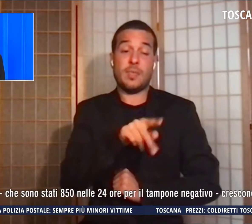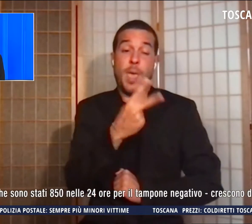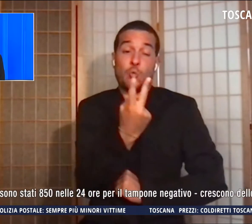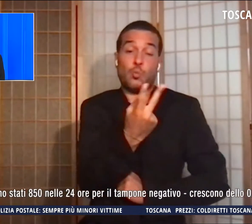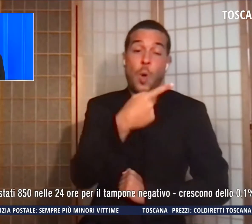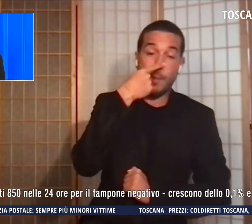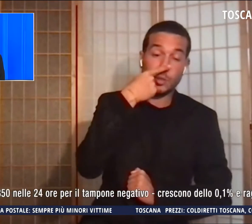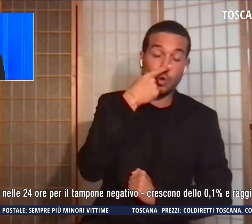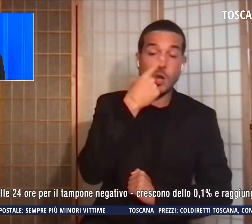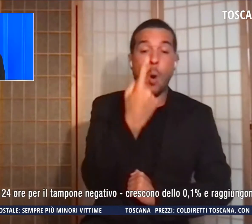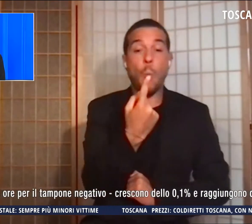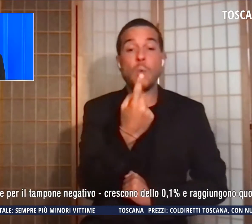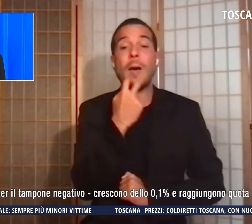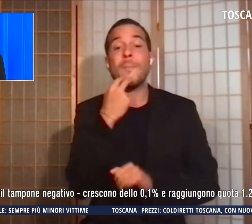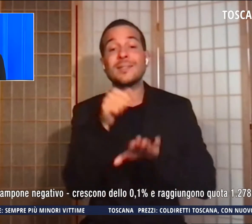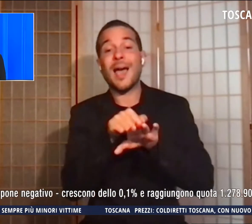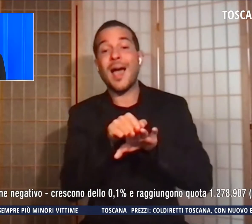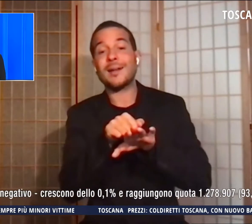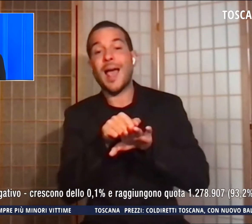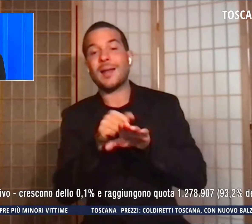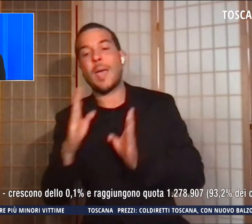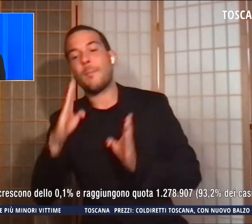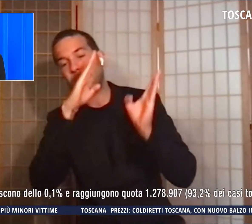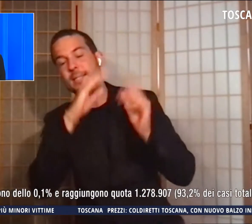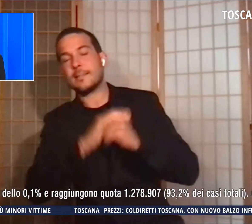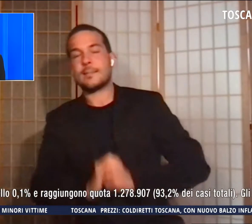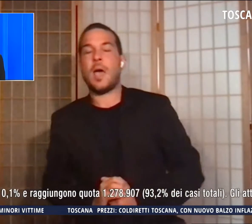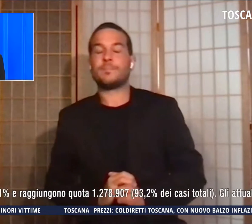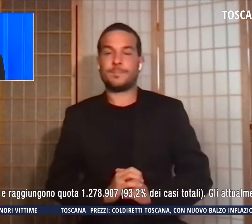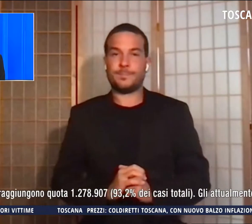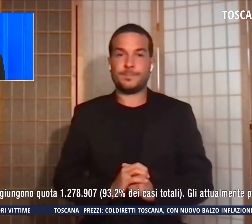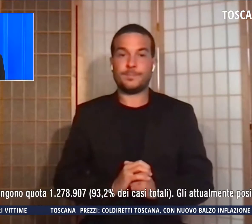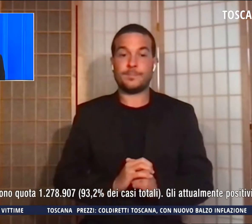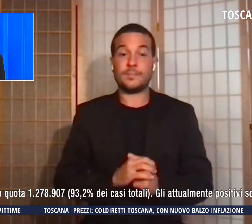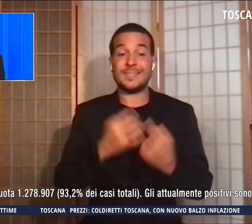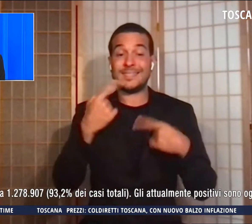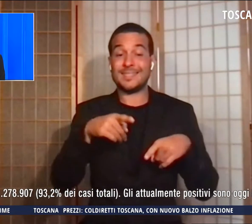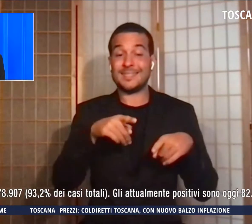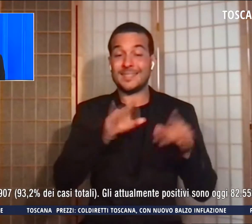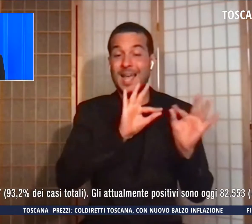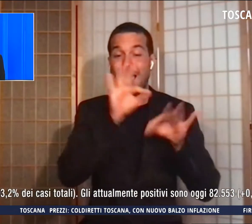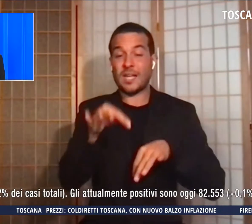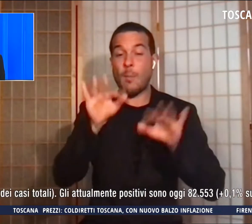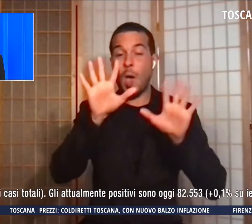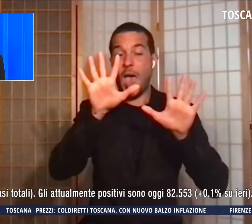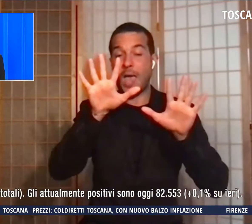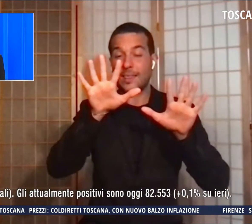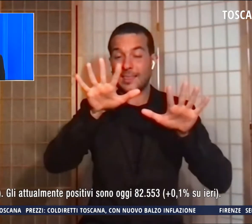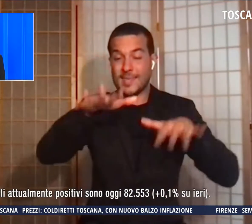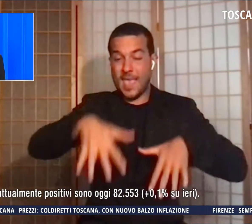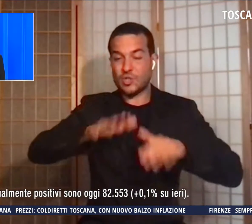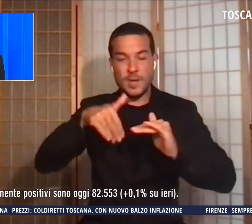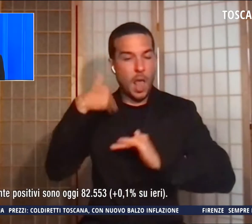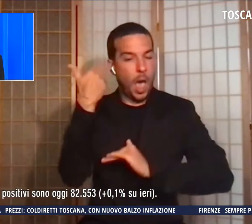Massacarrara e a Pisa. Salgono a oltre 10.000 i decessi registrati nella nostra